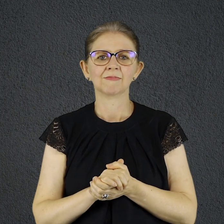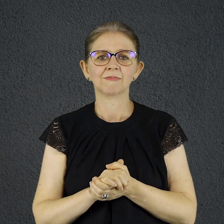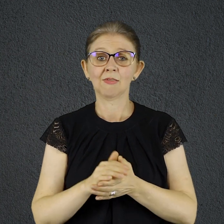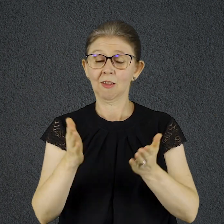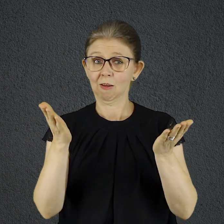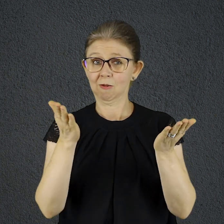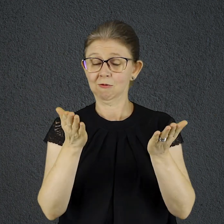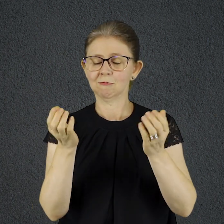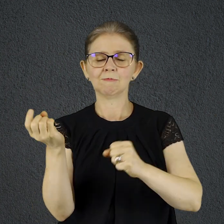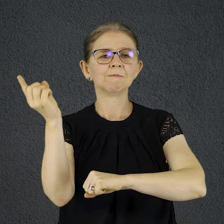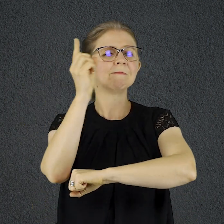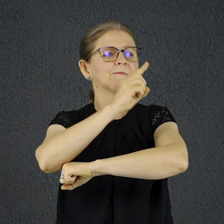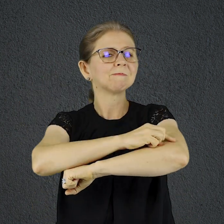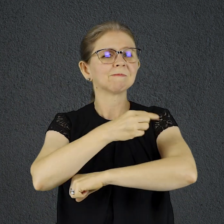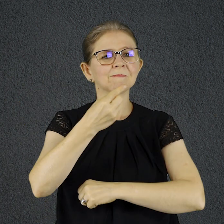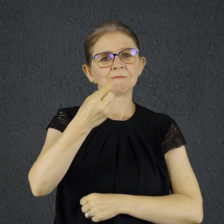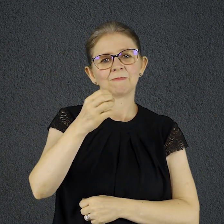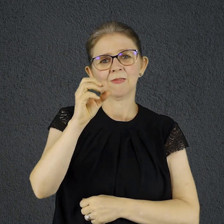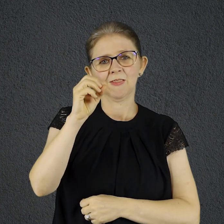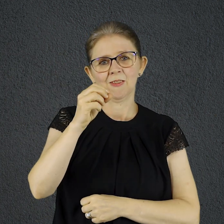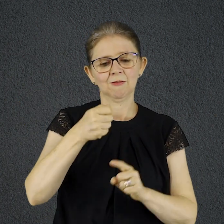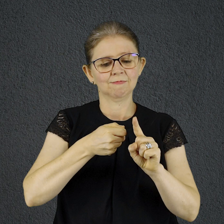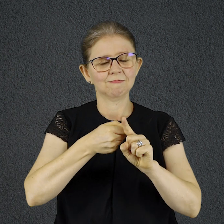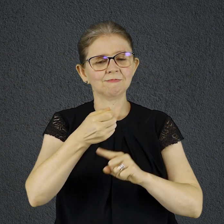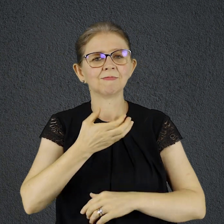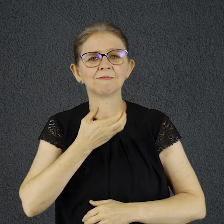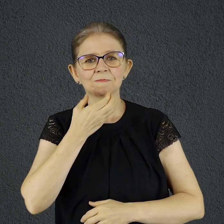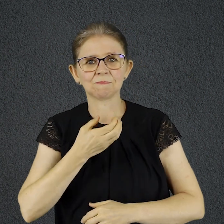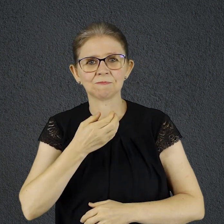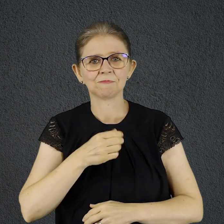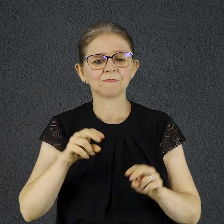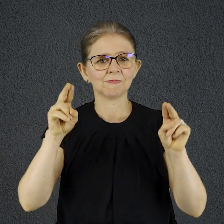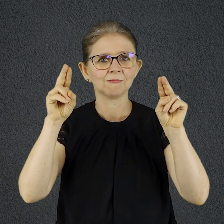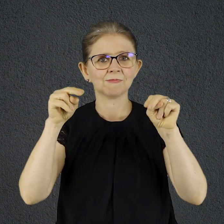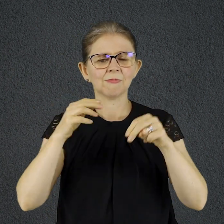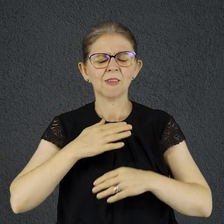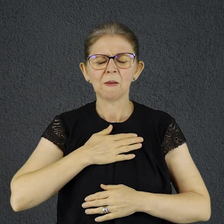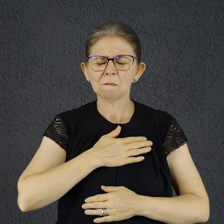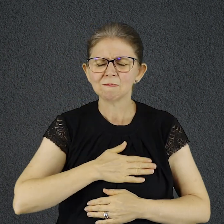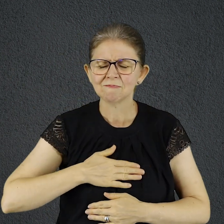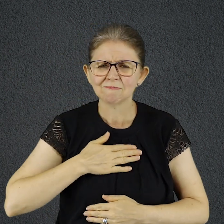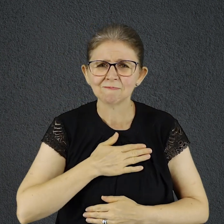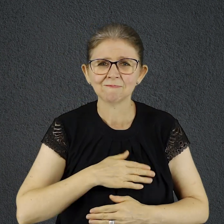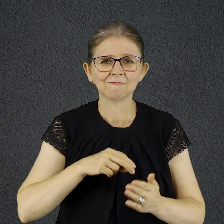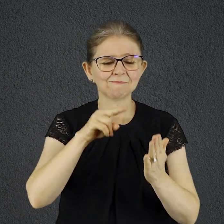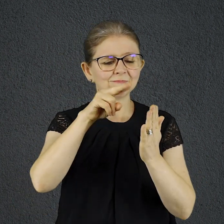HOJE É 10 DE DEZEMBRO TÍTULO DE HOJE PRAZER LEITURA BÍBLICA SALMO